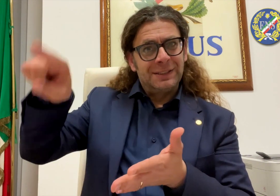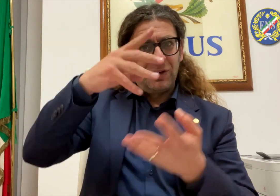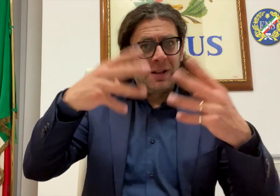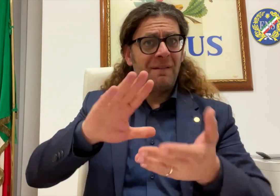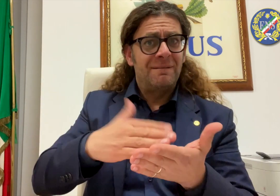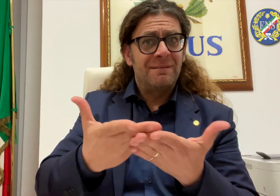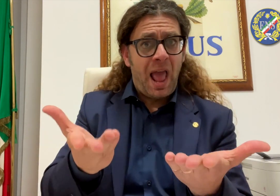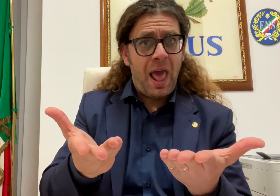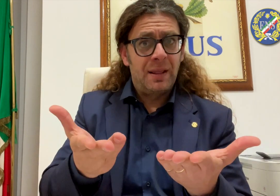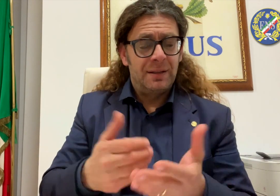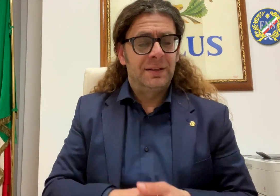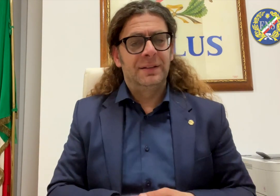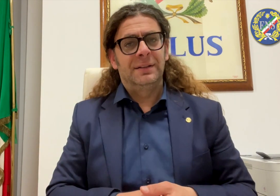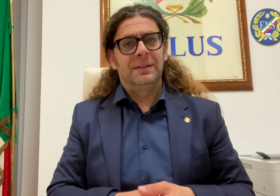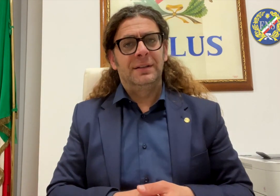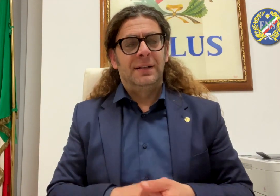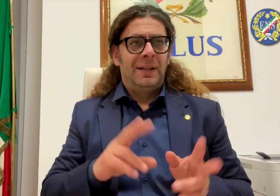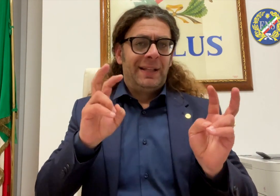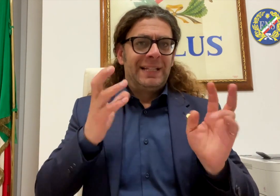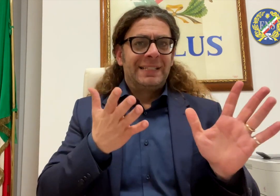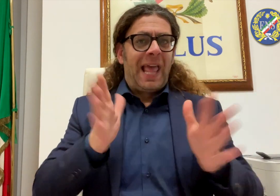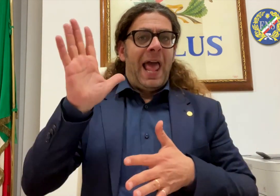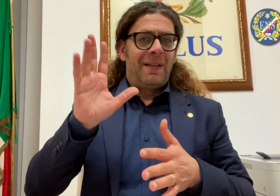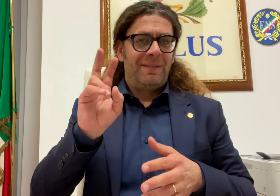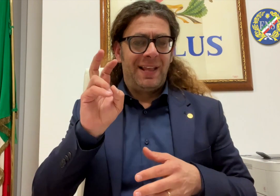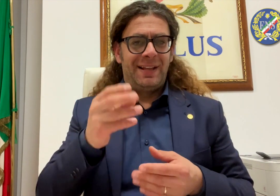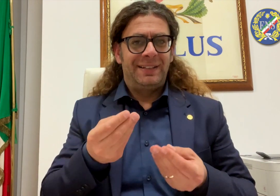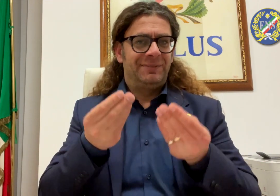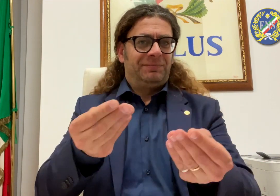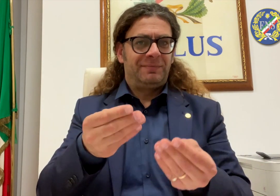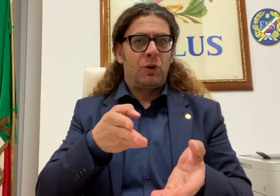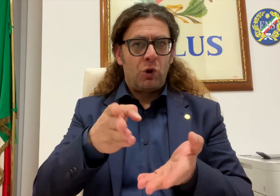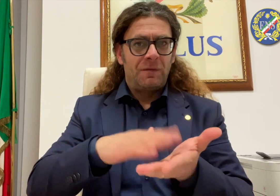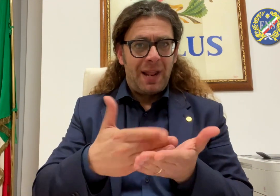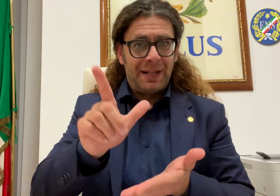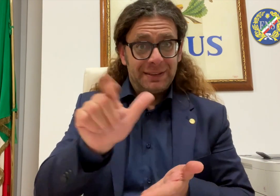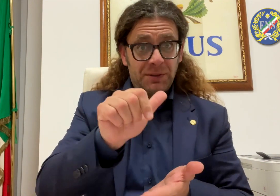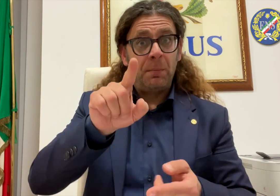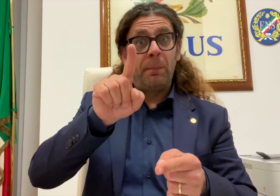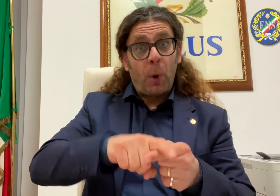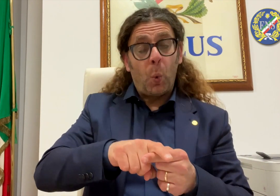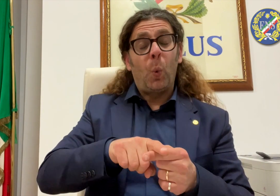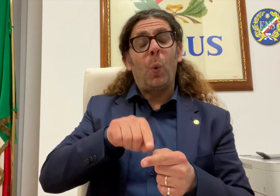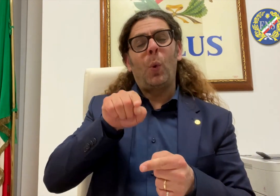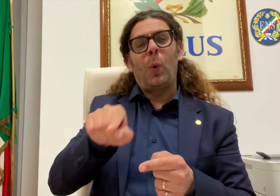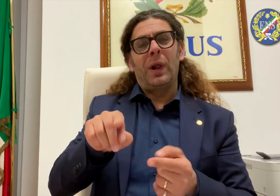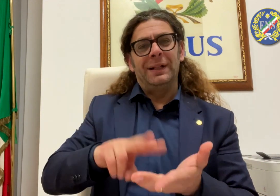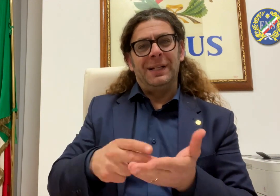moltissime segnalazioni anche da parte degli studenti, per questo è stata proposta una proroga al 2025 che